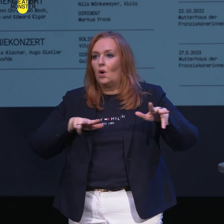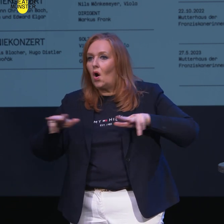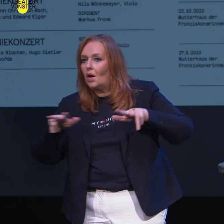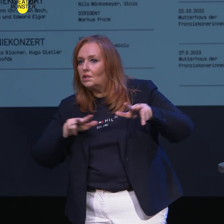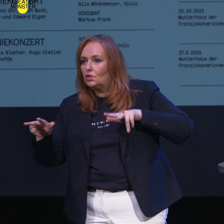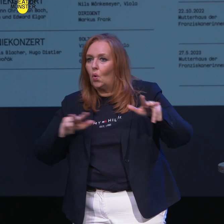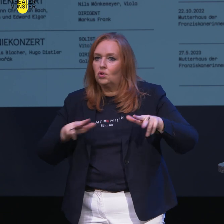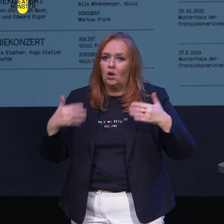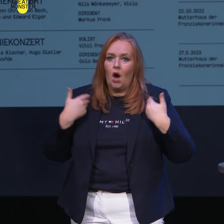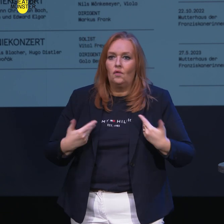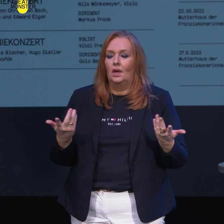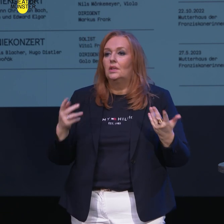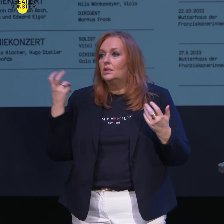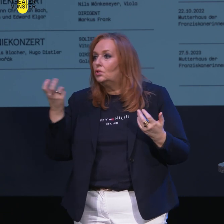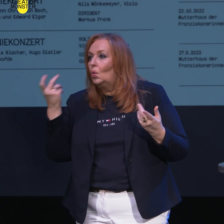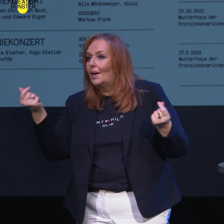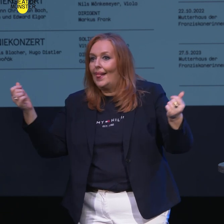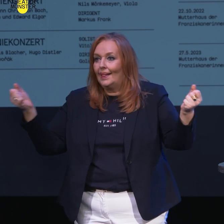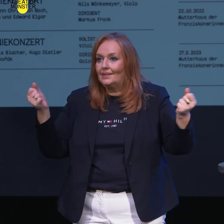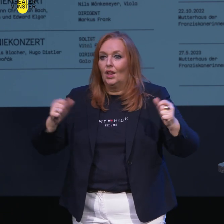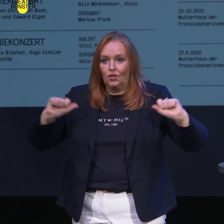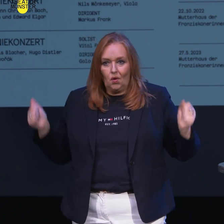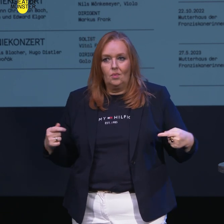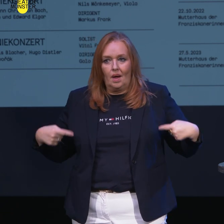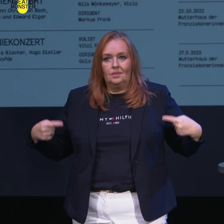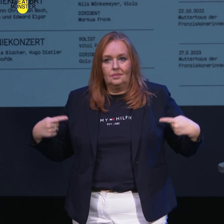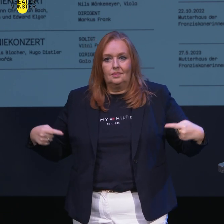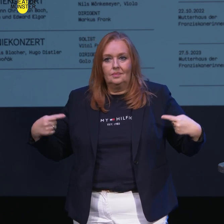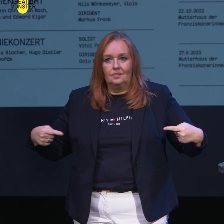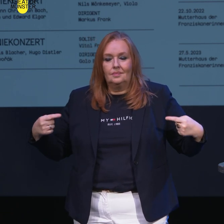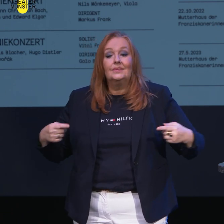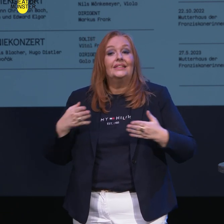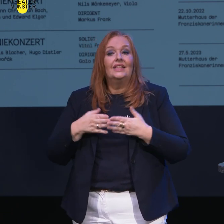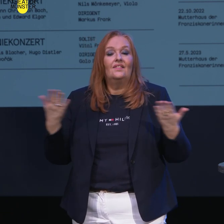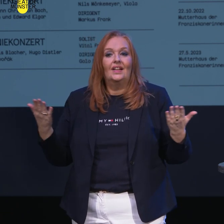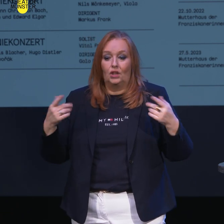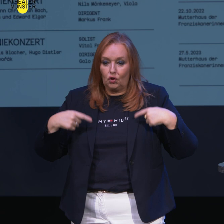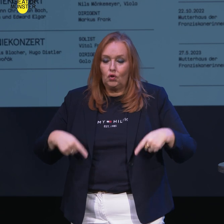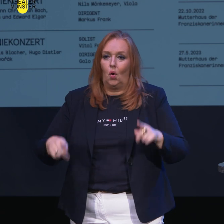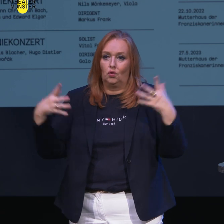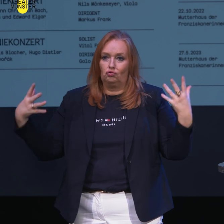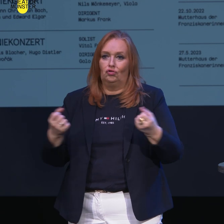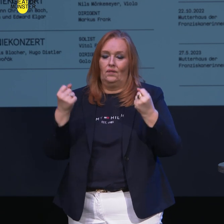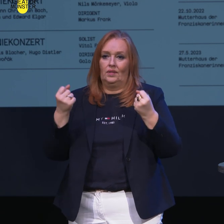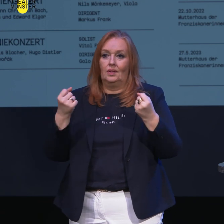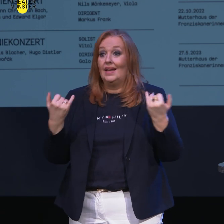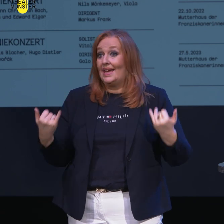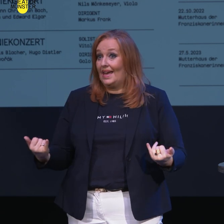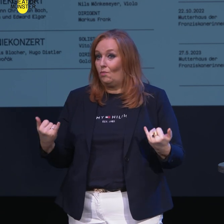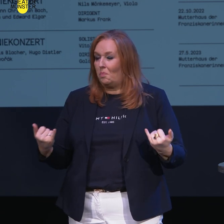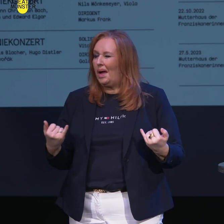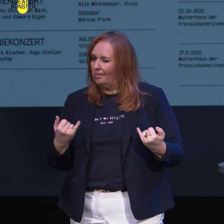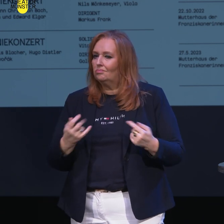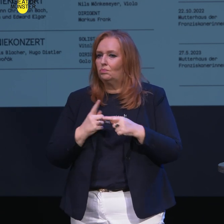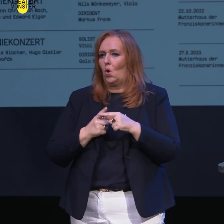Aufwand und auch nebenbei die Suche nach Geld nochmal von vorne angefangen, mit dem Ziel, das jetzt doch noch zu schaffen. Und im Moment sieht es